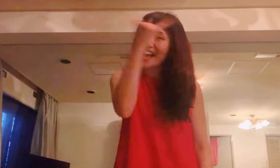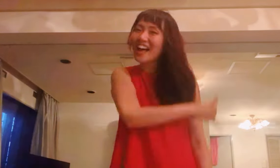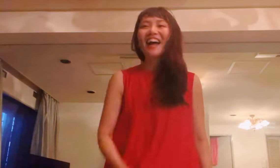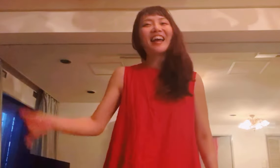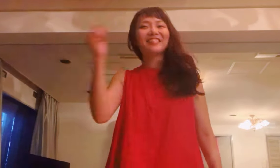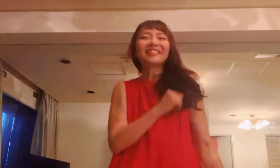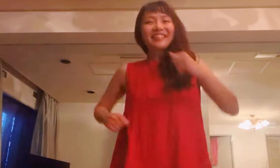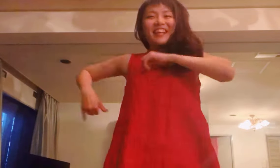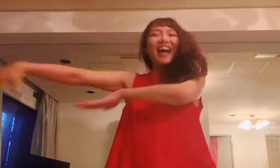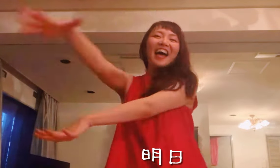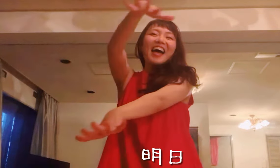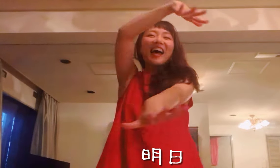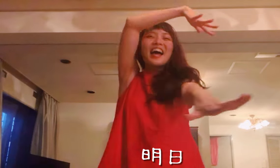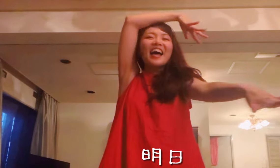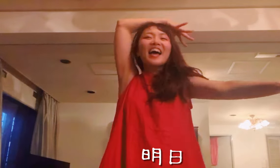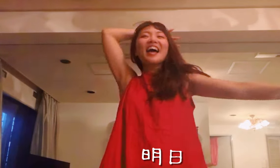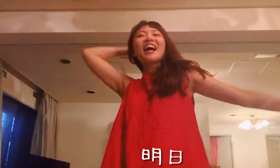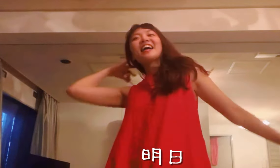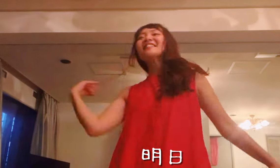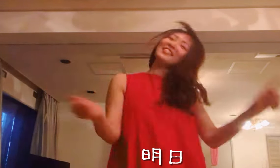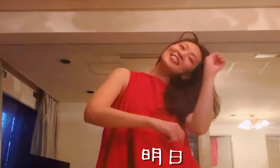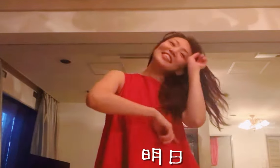明日